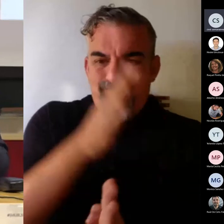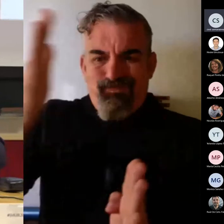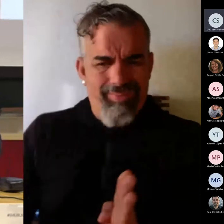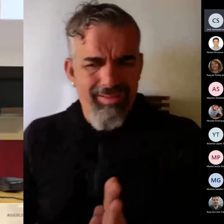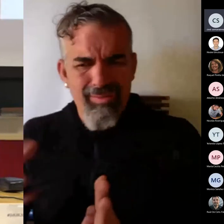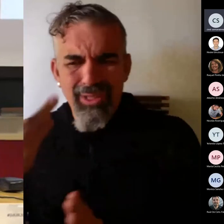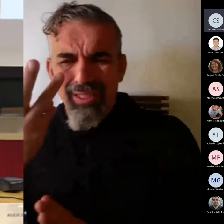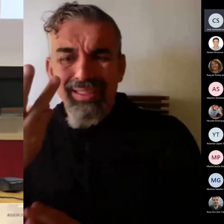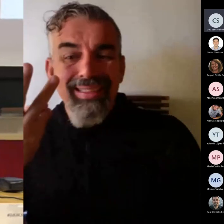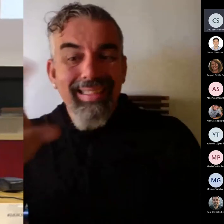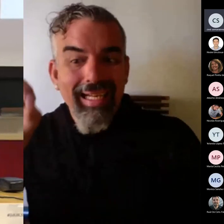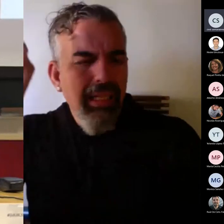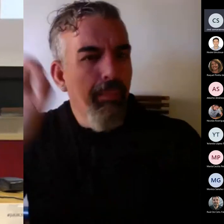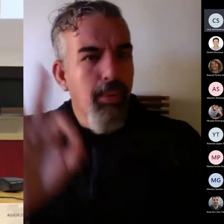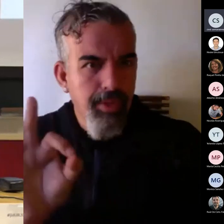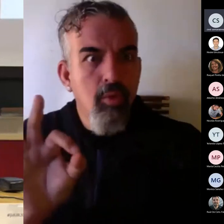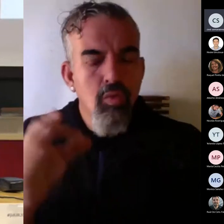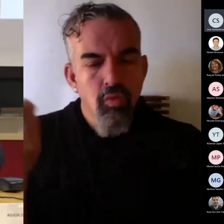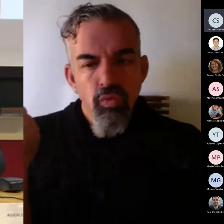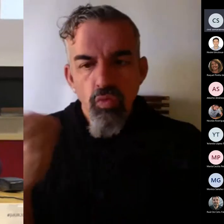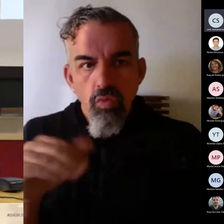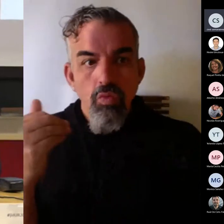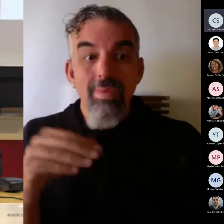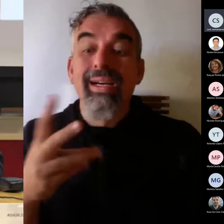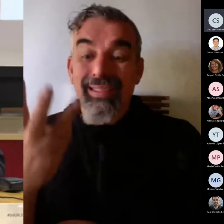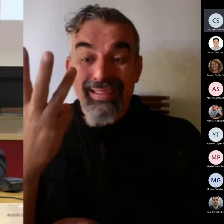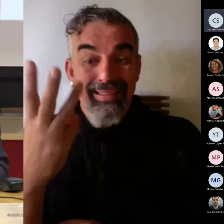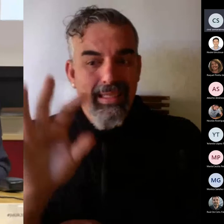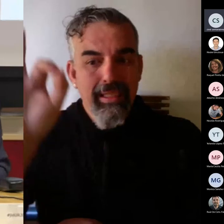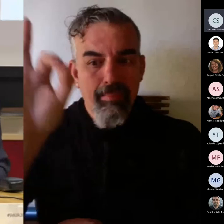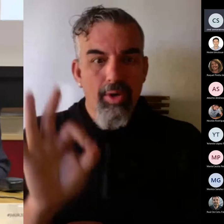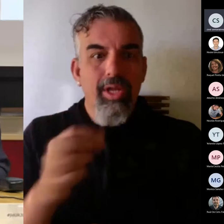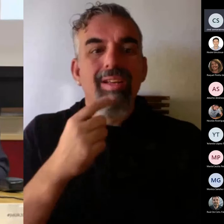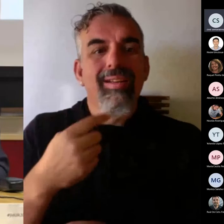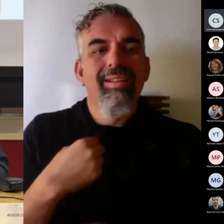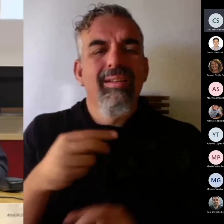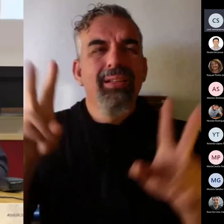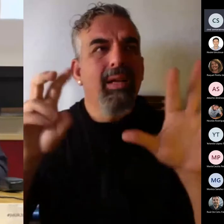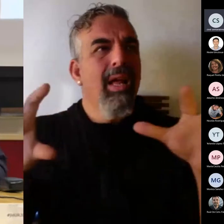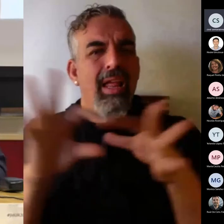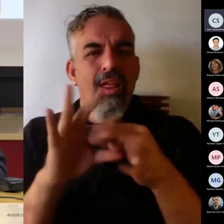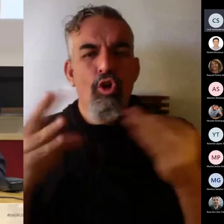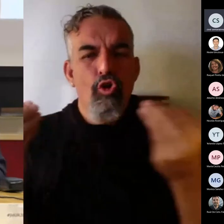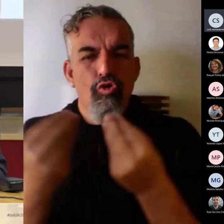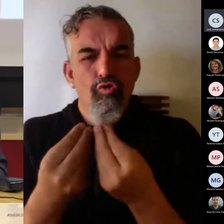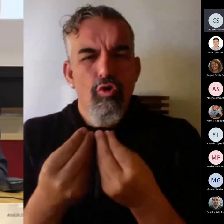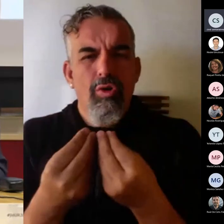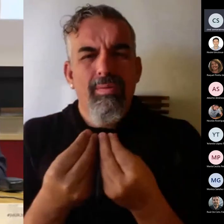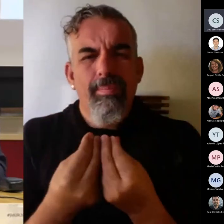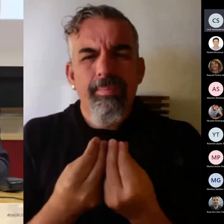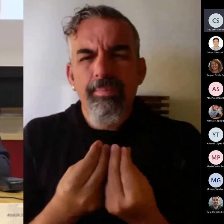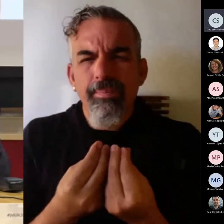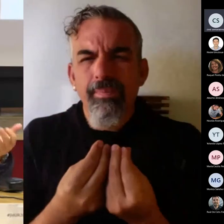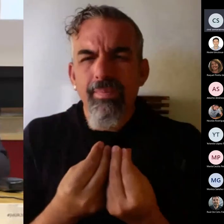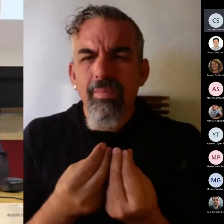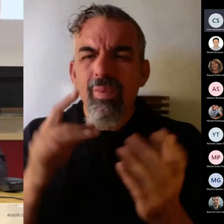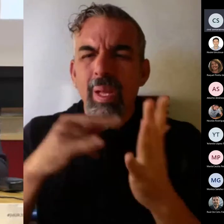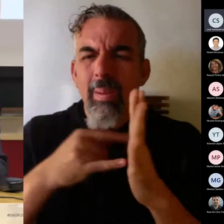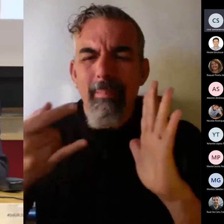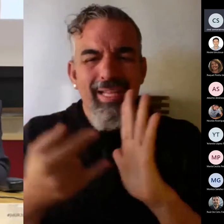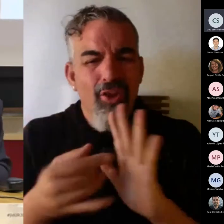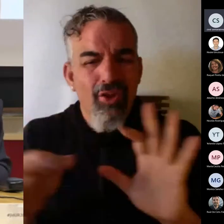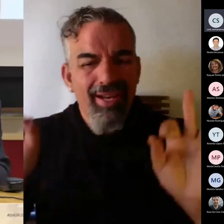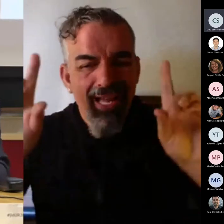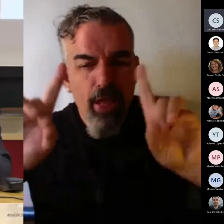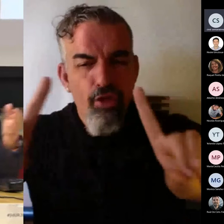De ese 30% una de las cosas que nos dijeron tenía que ver con el uso de algún tipo de metodología docente